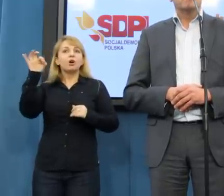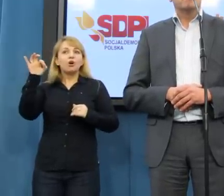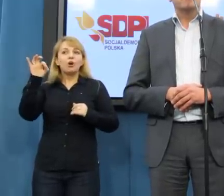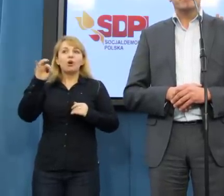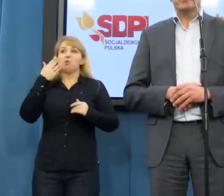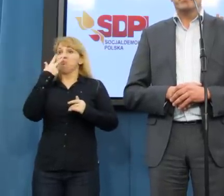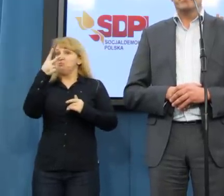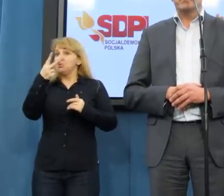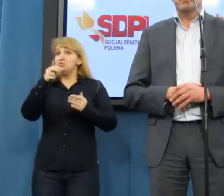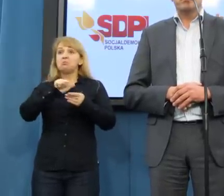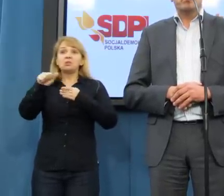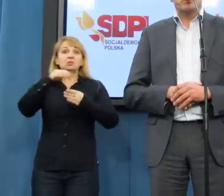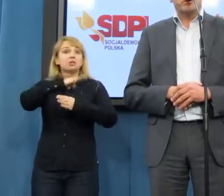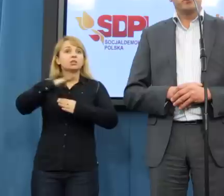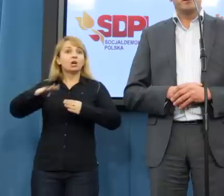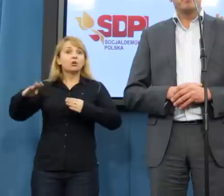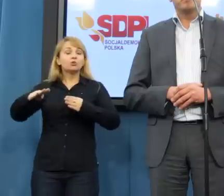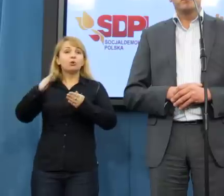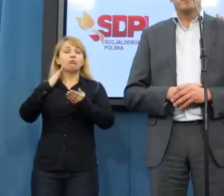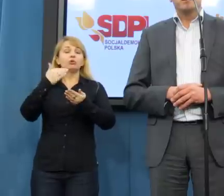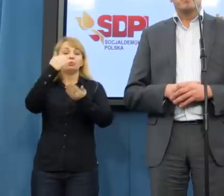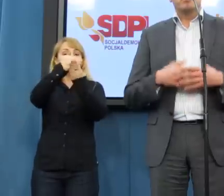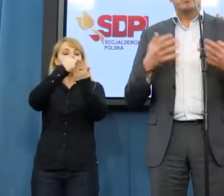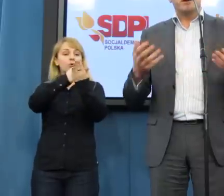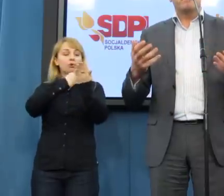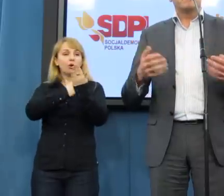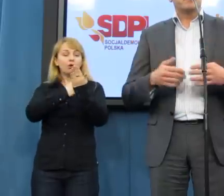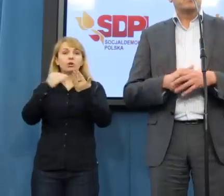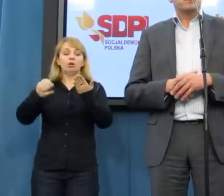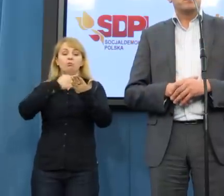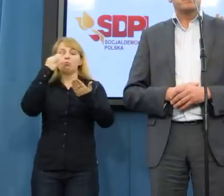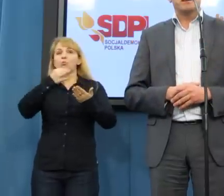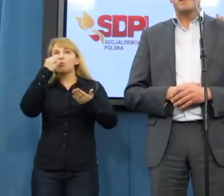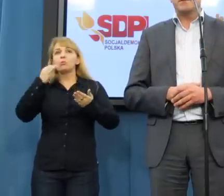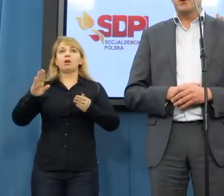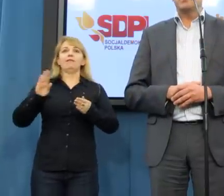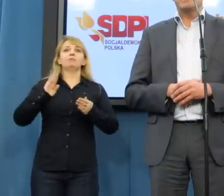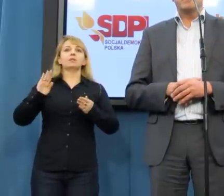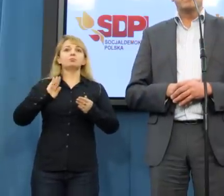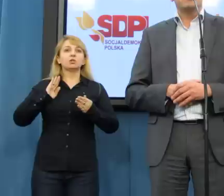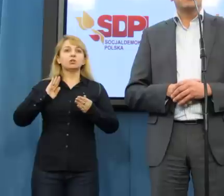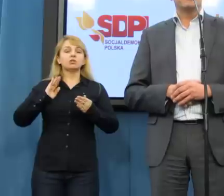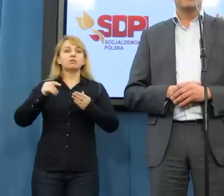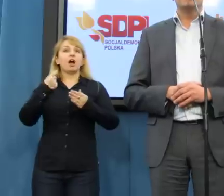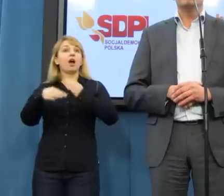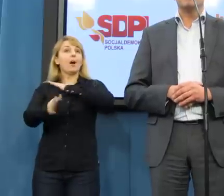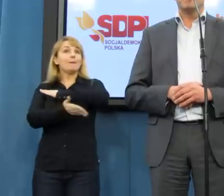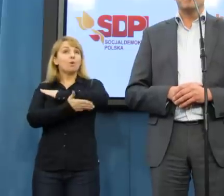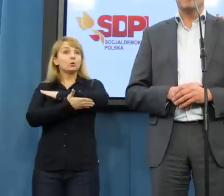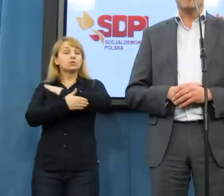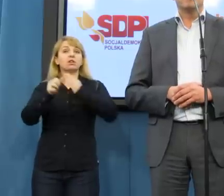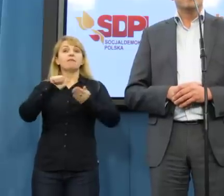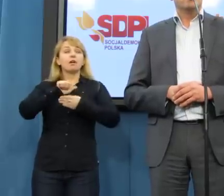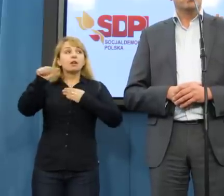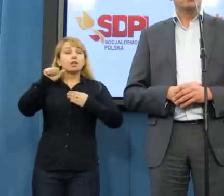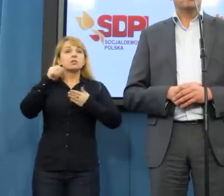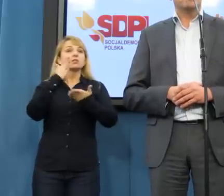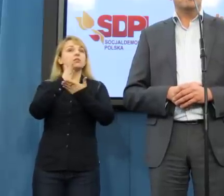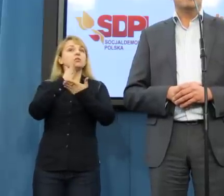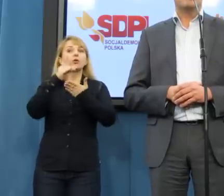narodowy program, poprawy tego bezpieczeństwa opierający się wyłącznie na